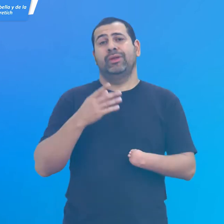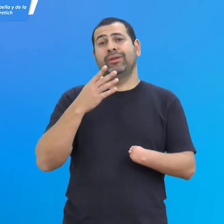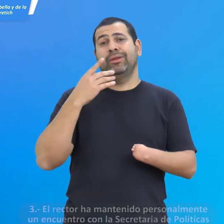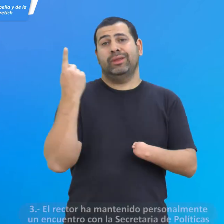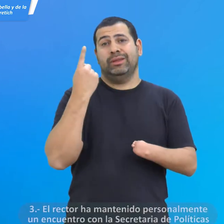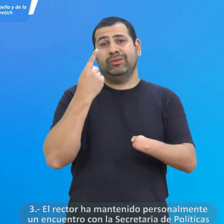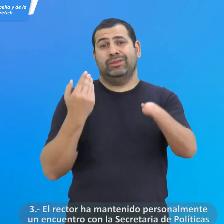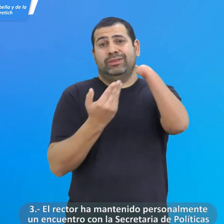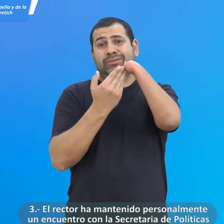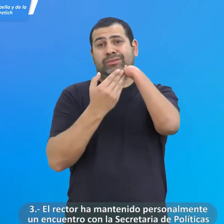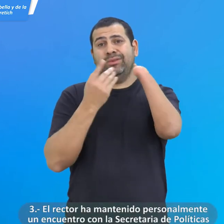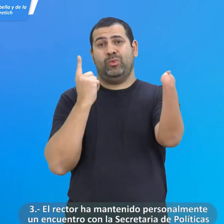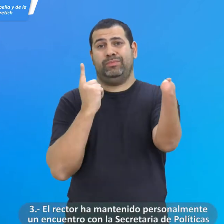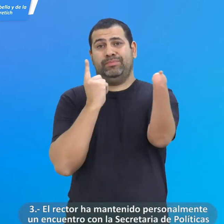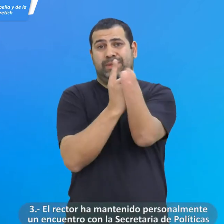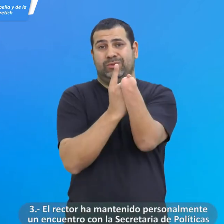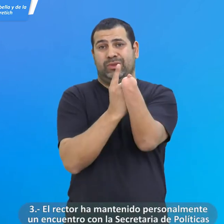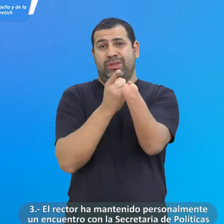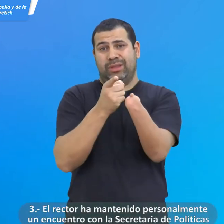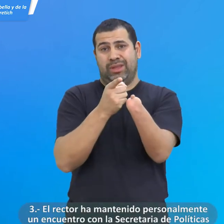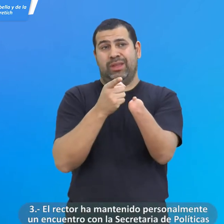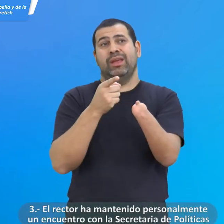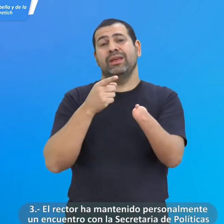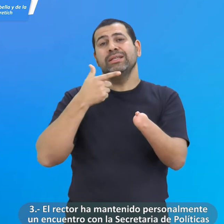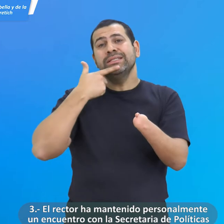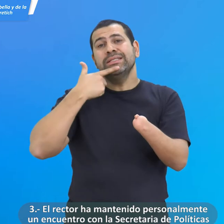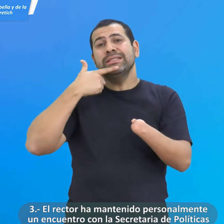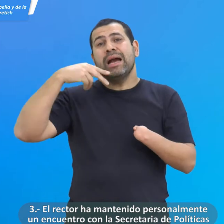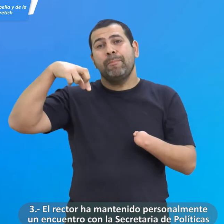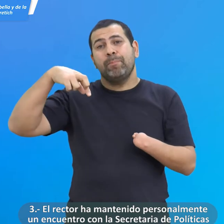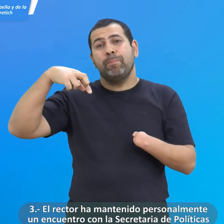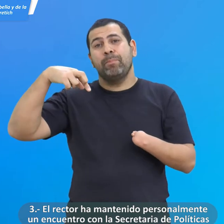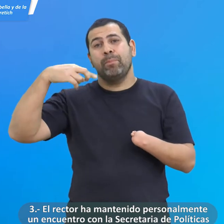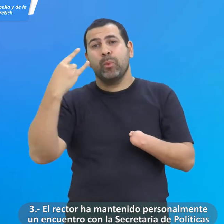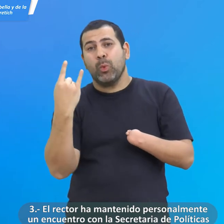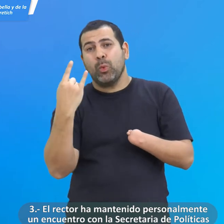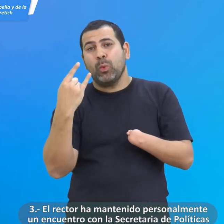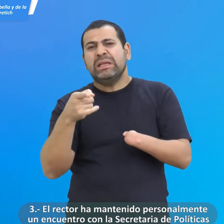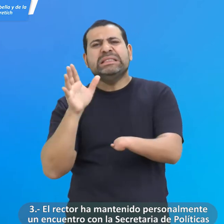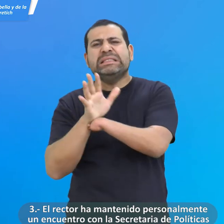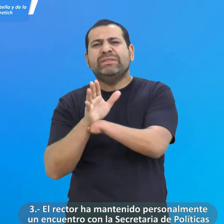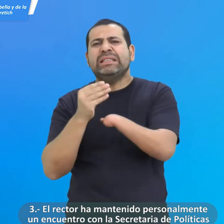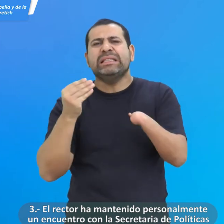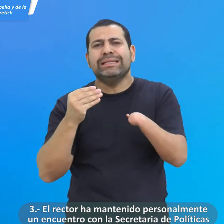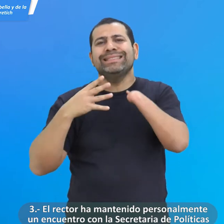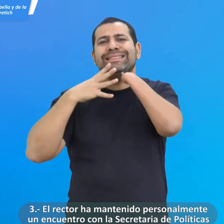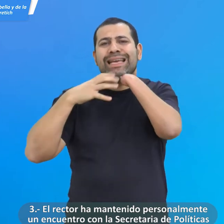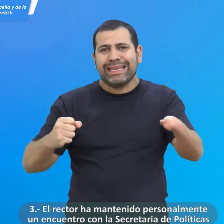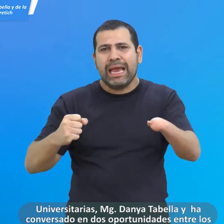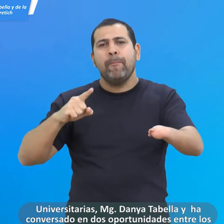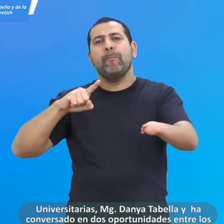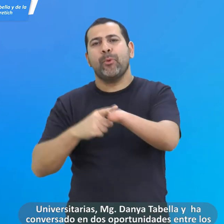El rector ha mantenido personalmente un encuentro con la secretaria de Políticas